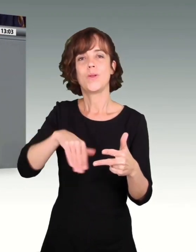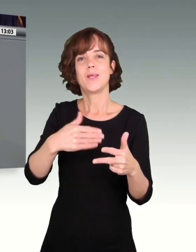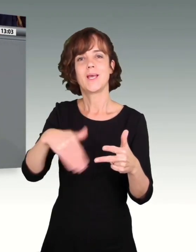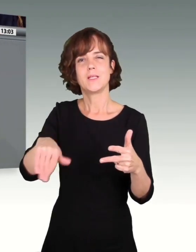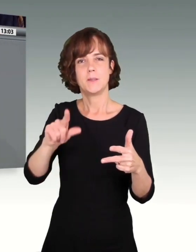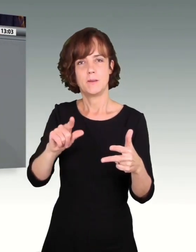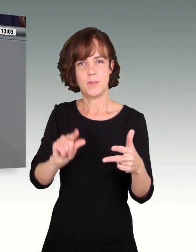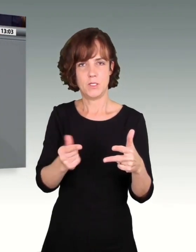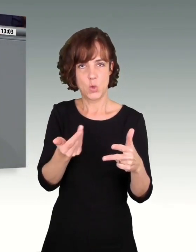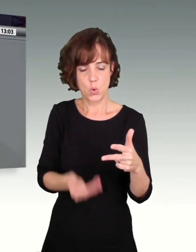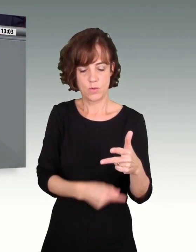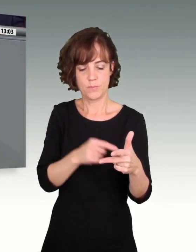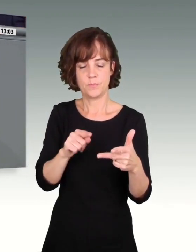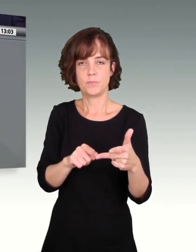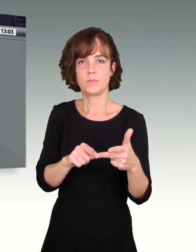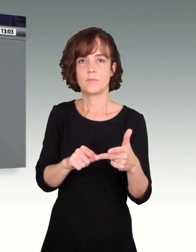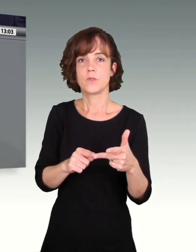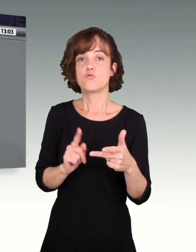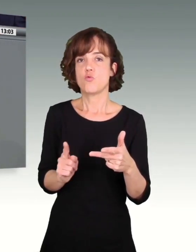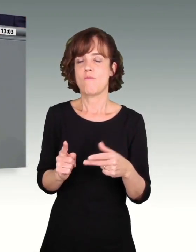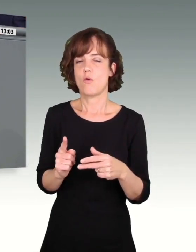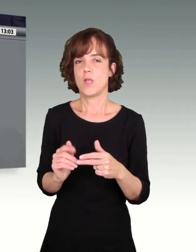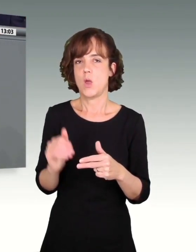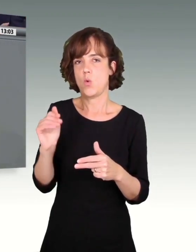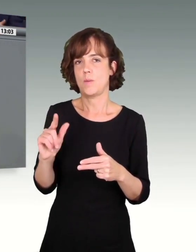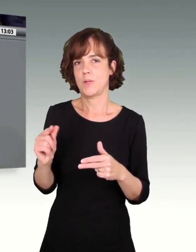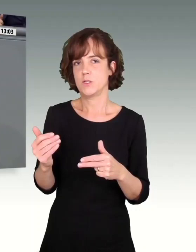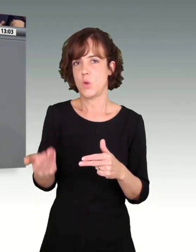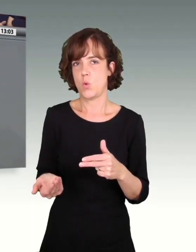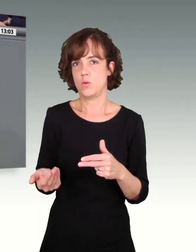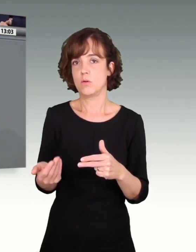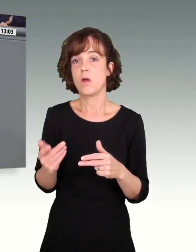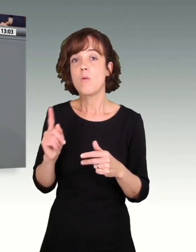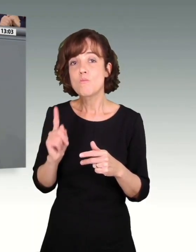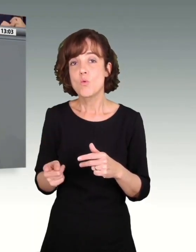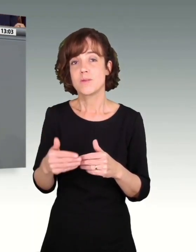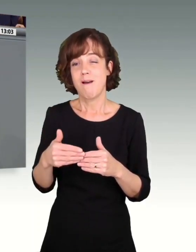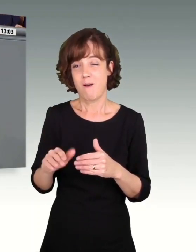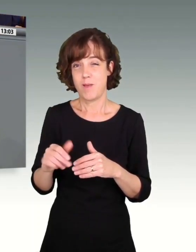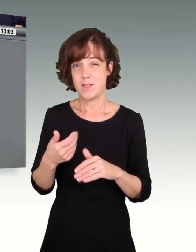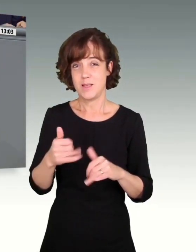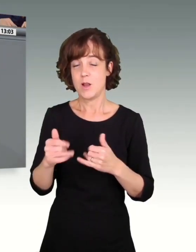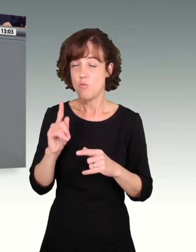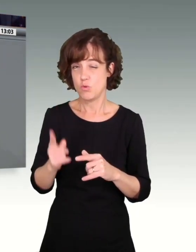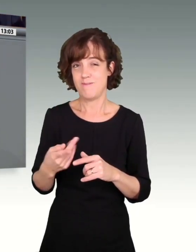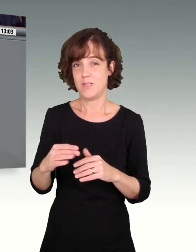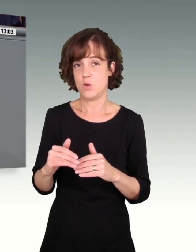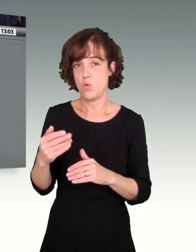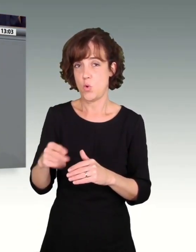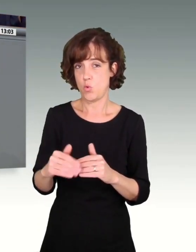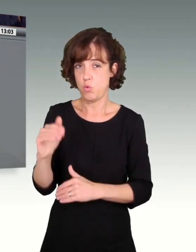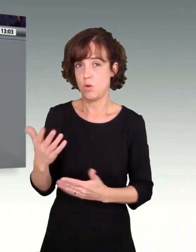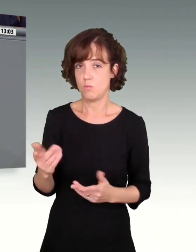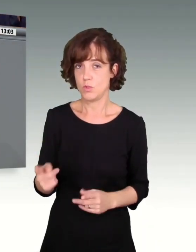Mindestlohns und einen zur sofortigen Erhöhung des Mindestlohns. Er muss ab 1. Januar auf 14 Euro steigen.